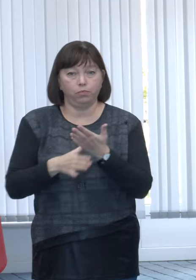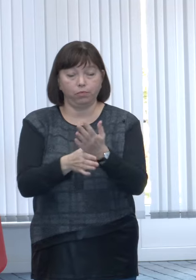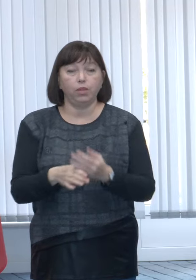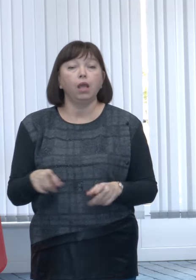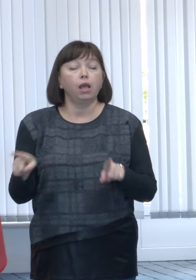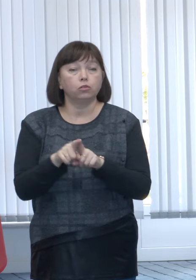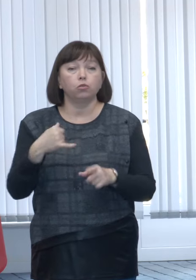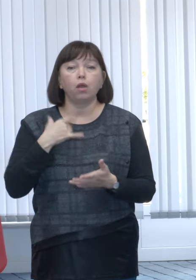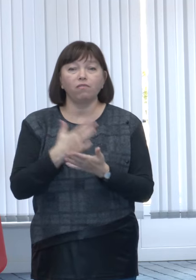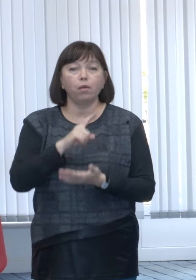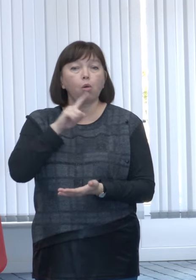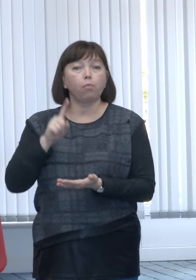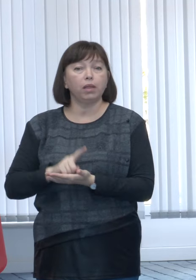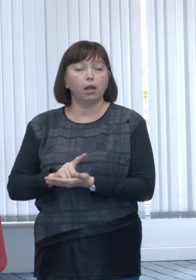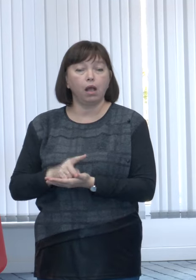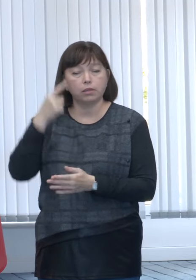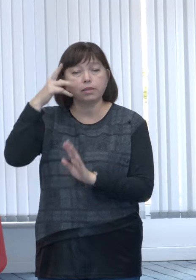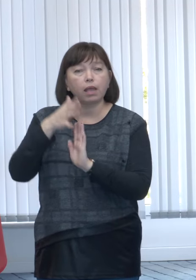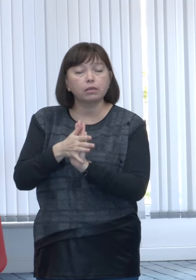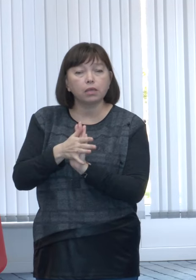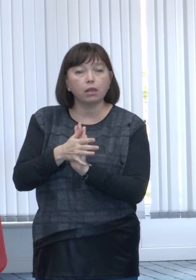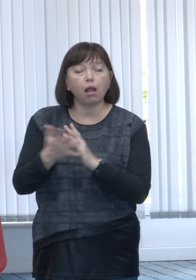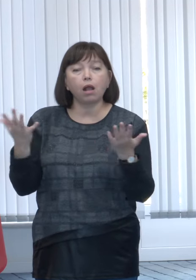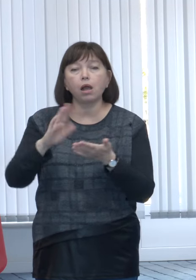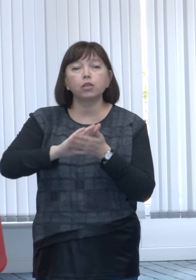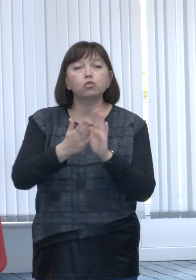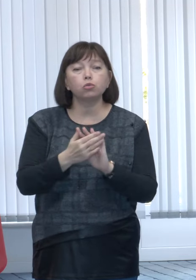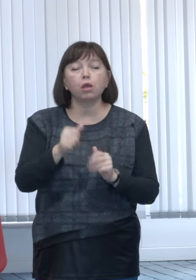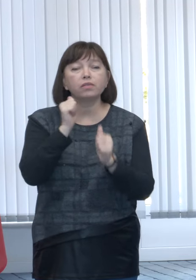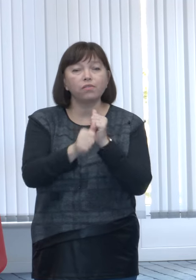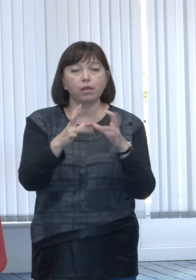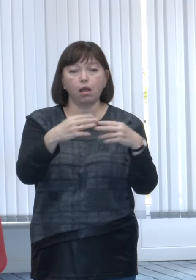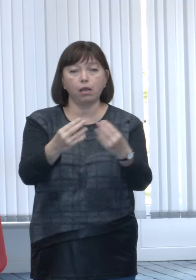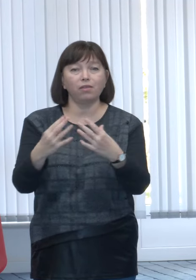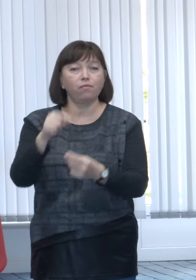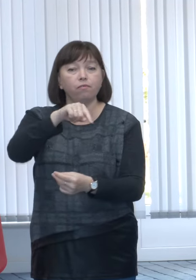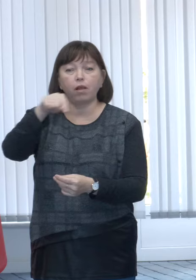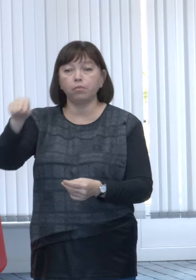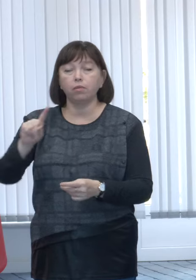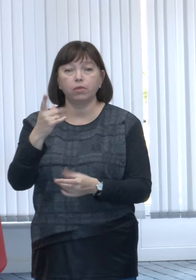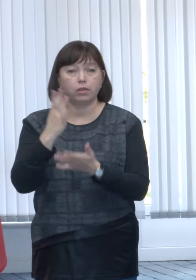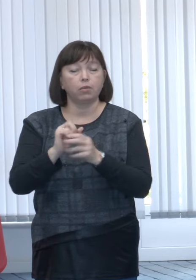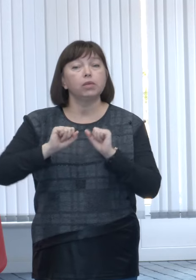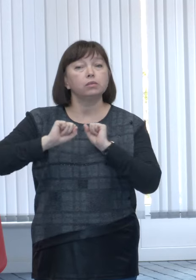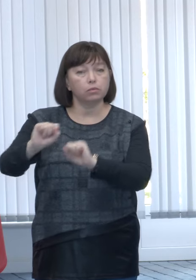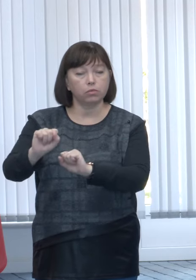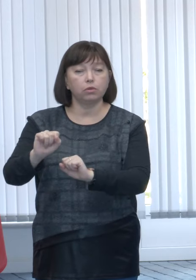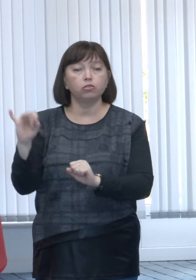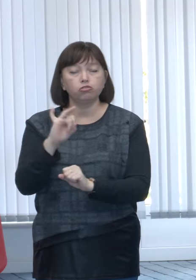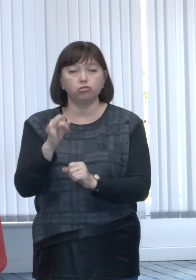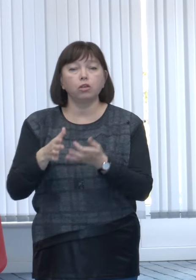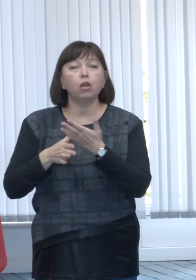noi avem o obligație de a înțelege care este situația specifică a fiecarei familie pentru că trebuie să protejăm și să țintim